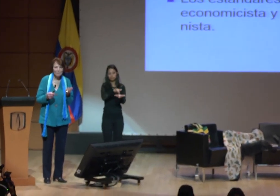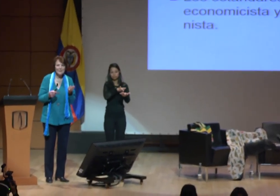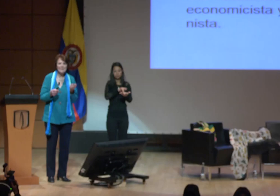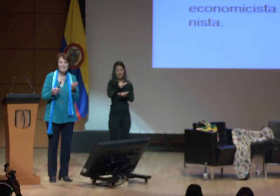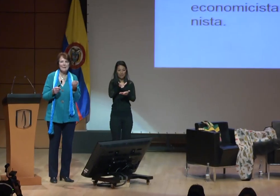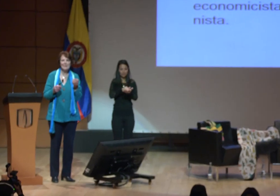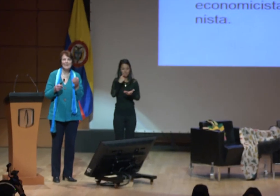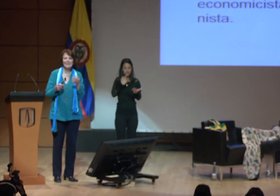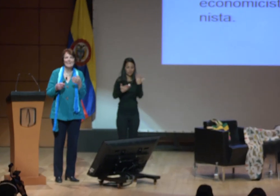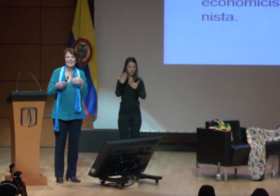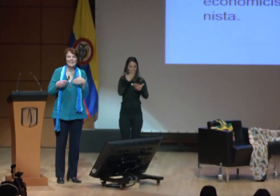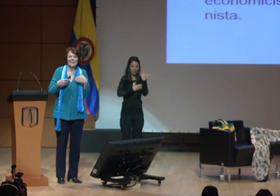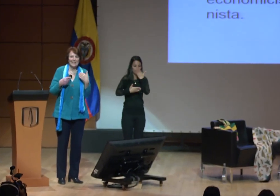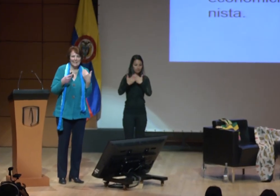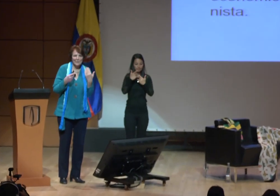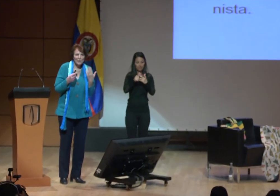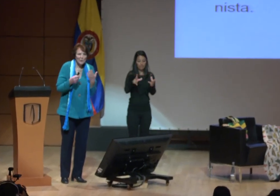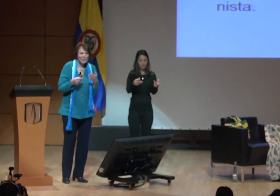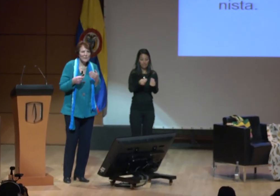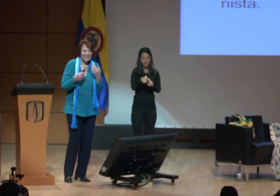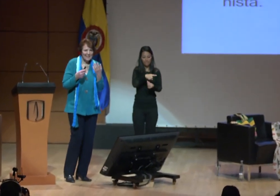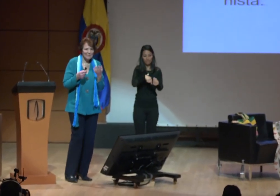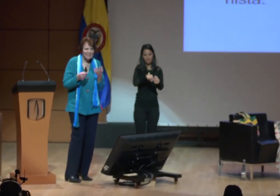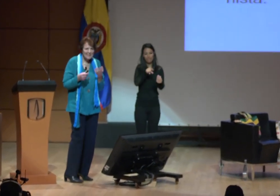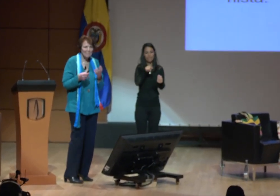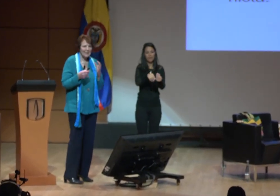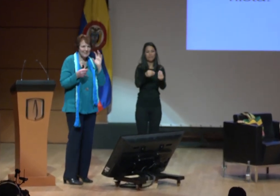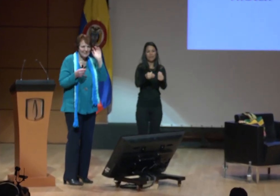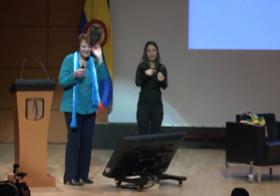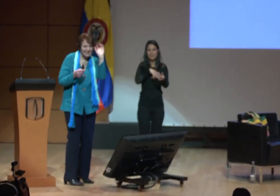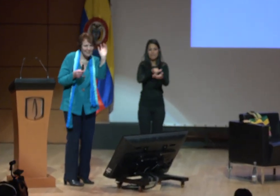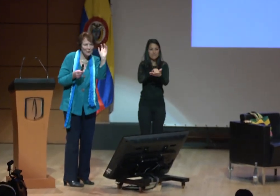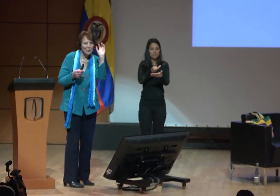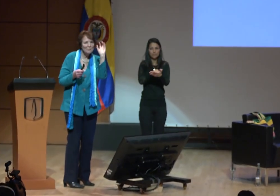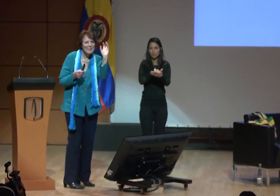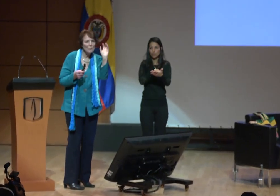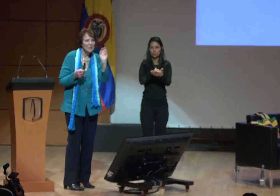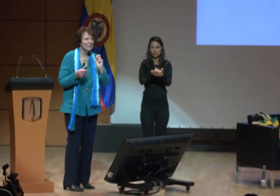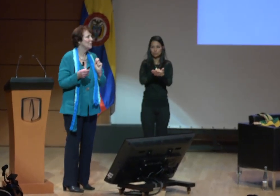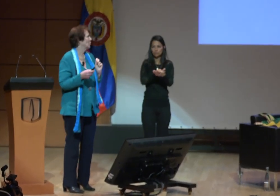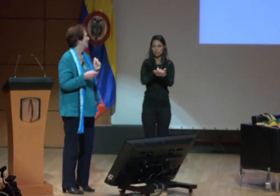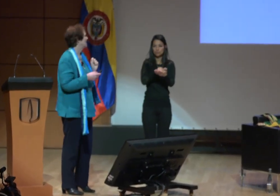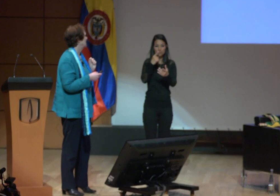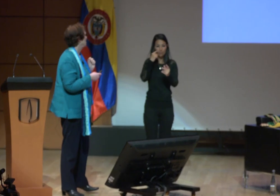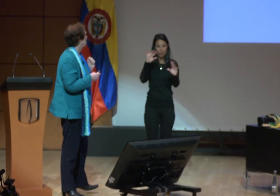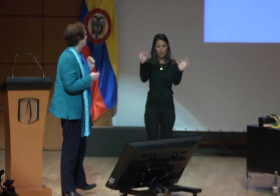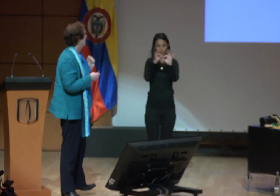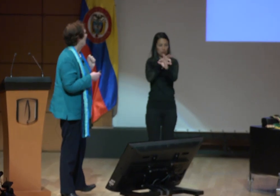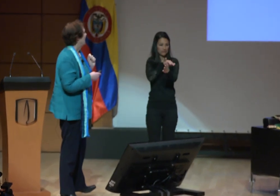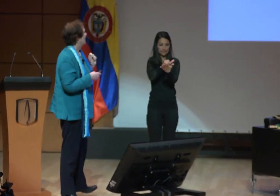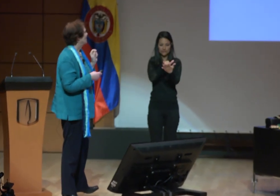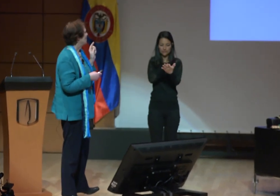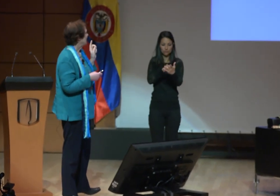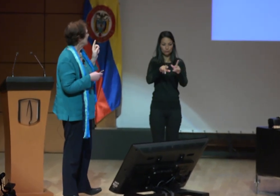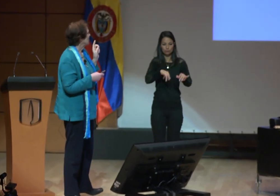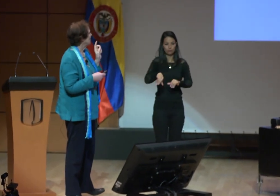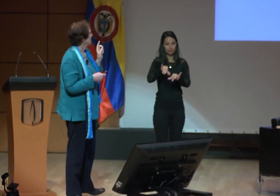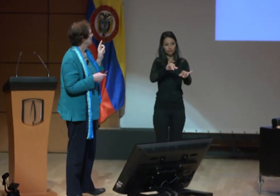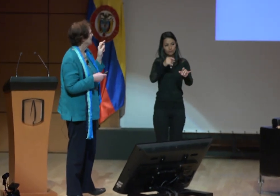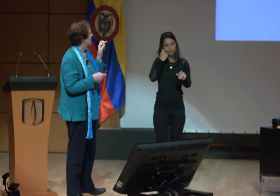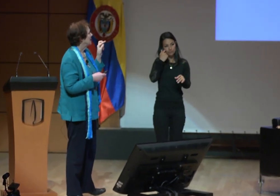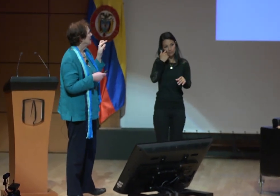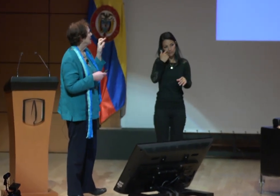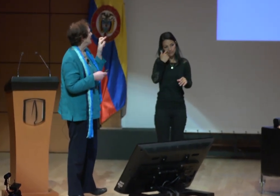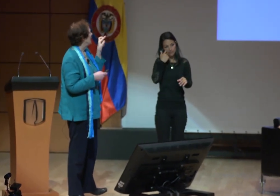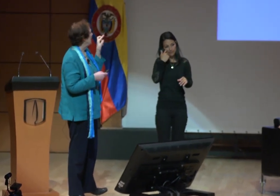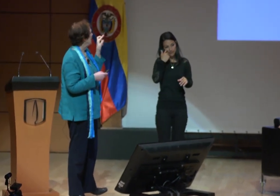prueba comparativa con las mismas, con los mismos enfoques. Por eso,